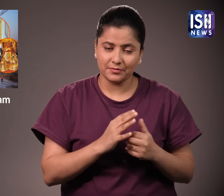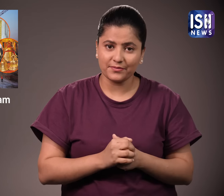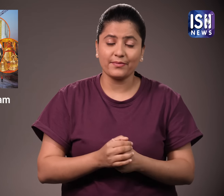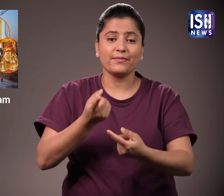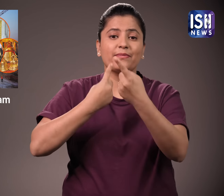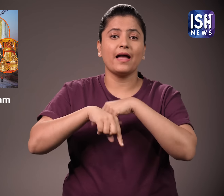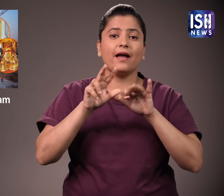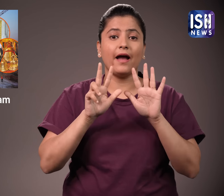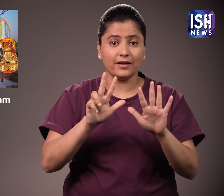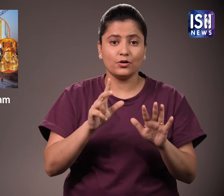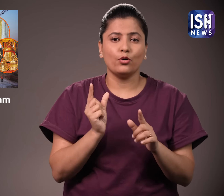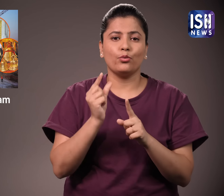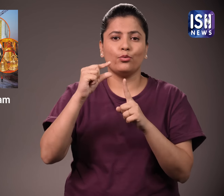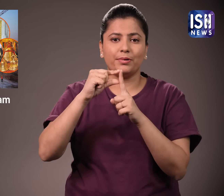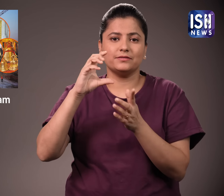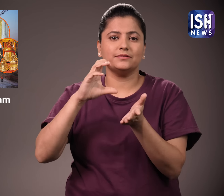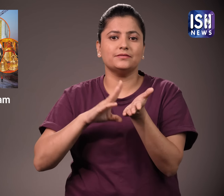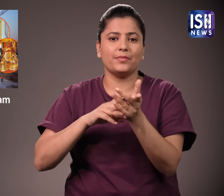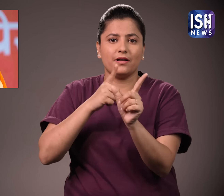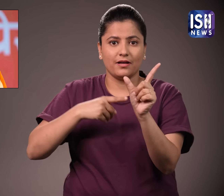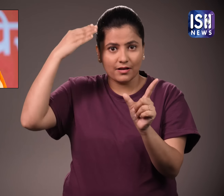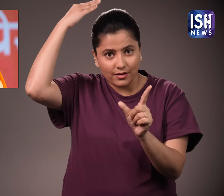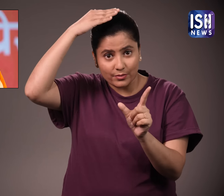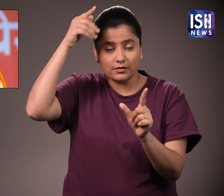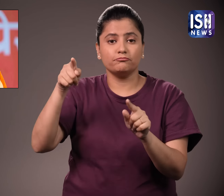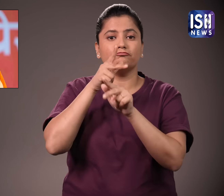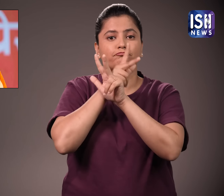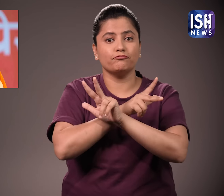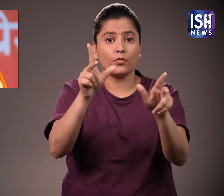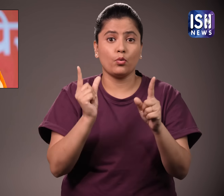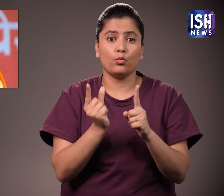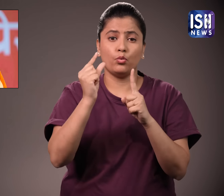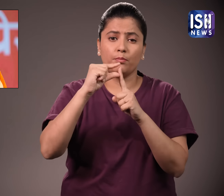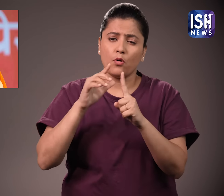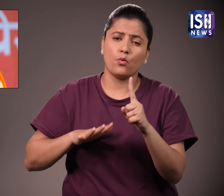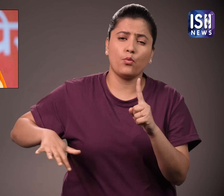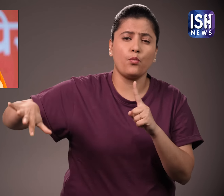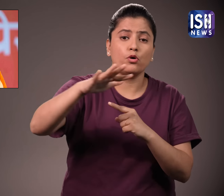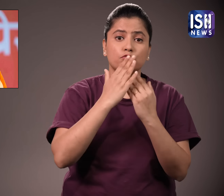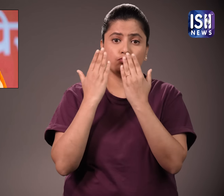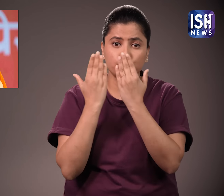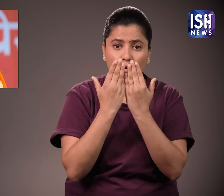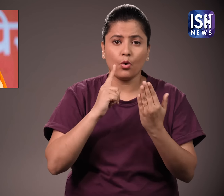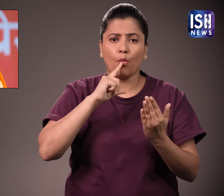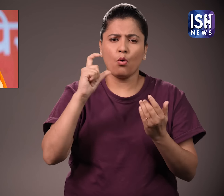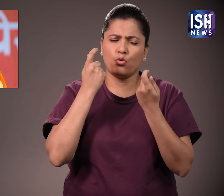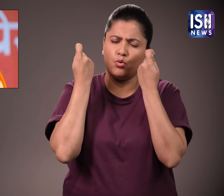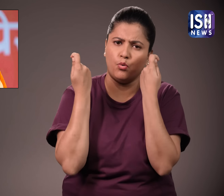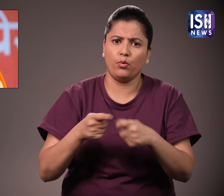उत्तर प्रदेश के मुख्यमंत्री योगी अधित्यनात ने गोश्णा की है कि 22 जन्वरी 2024 को पूरे यूपी के